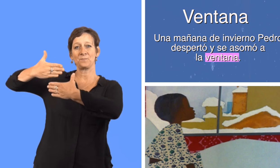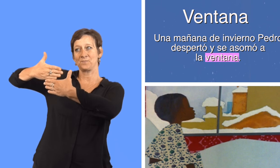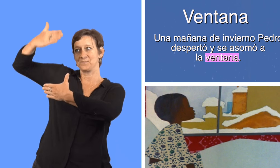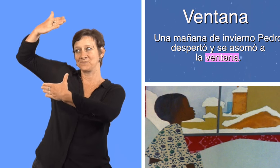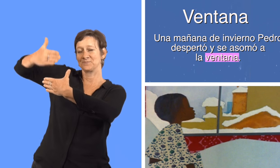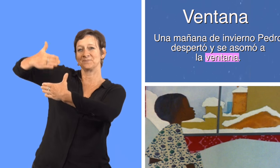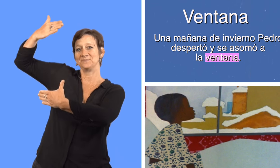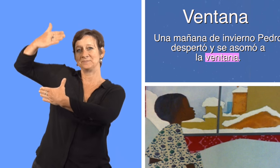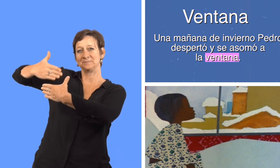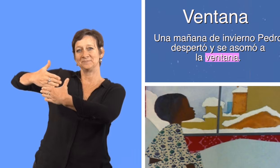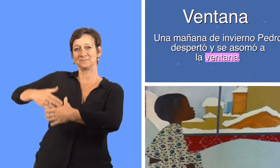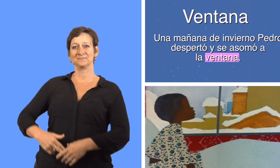ventana